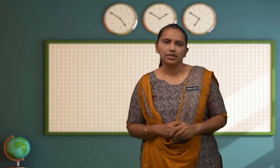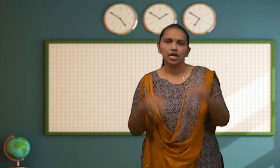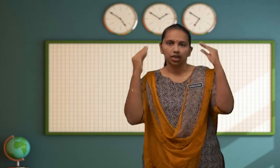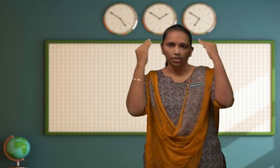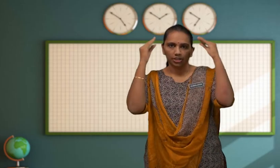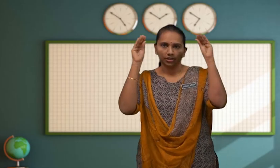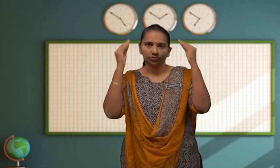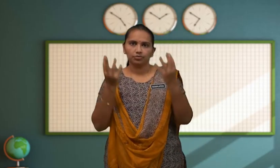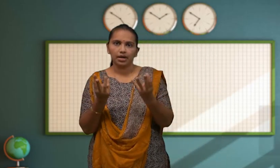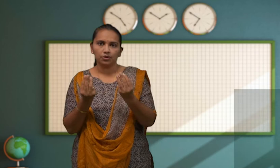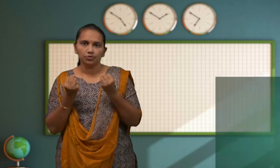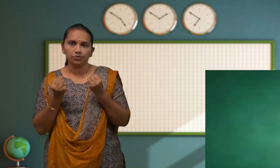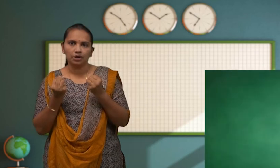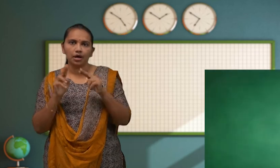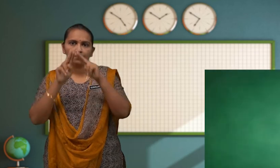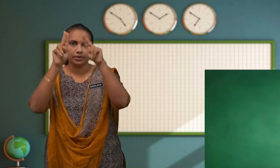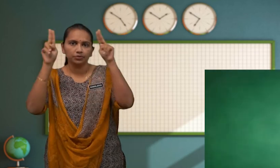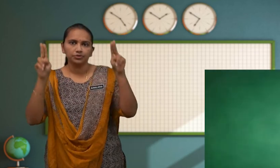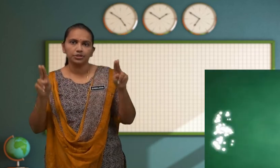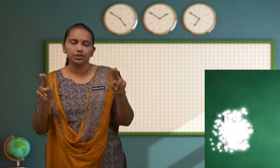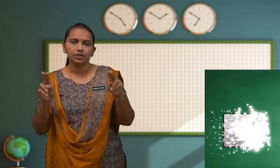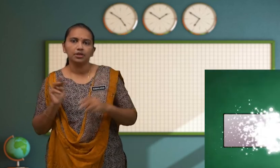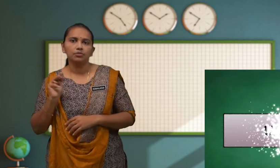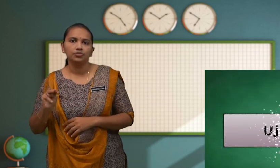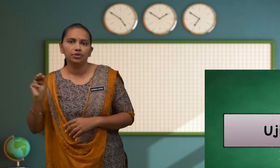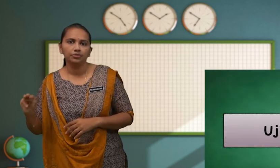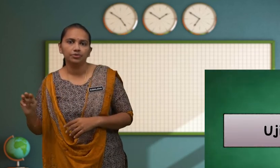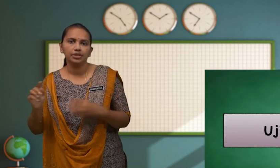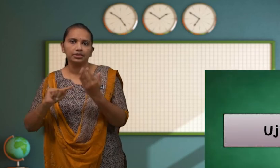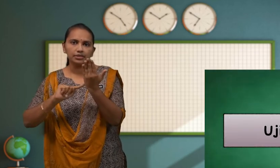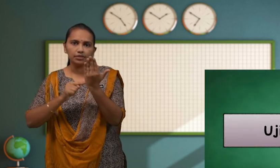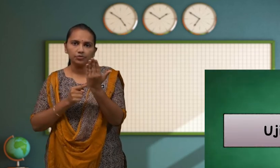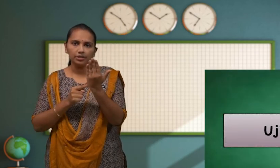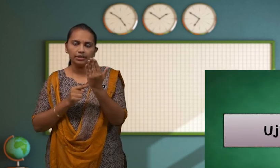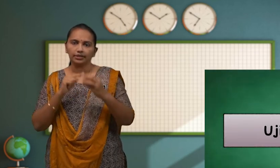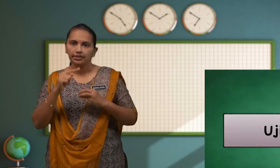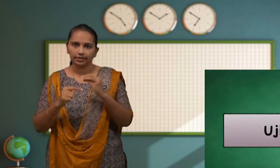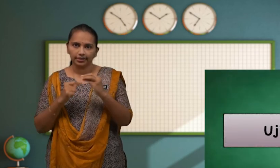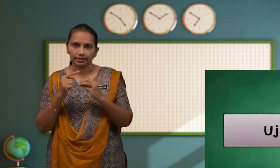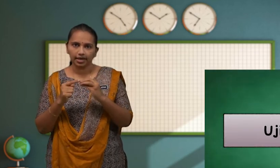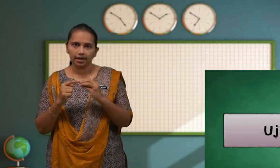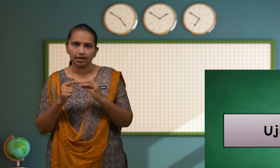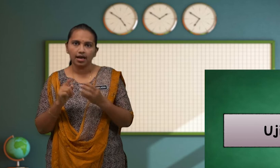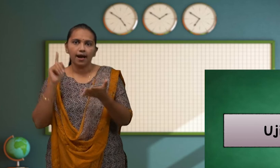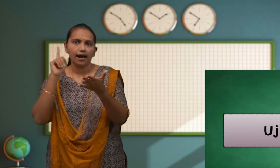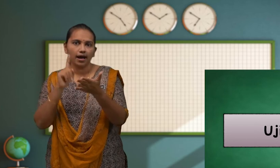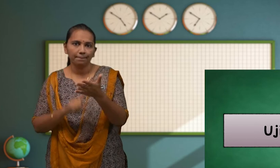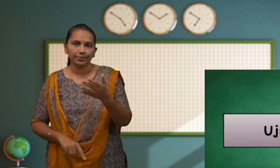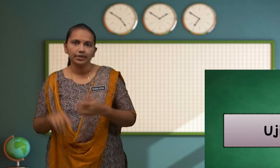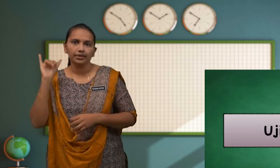Cikgu Mahu Menguji Murid-murid Semula Tentang Apa